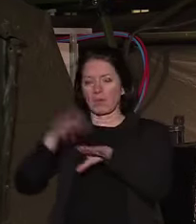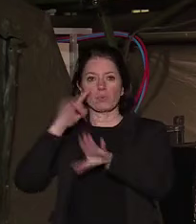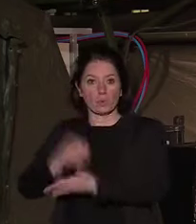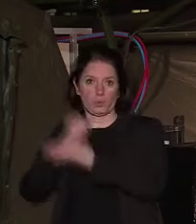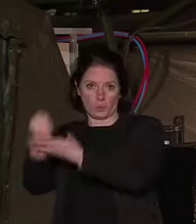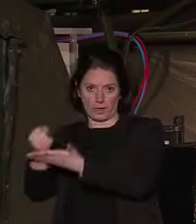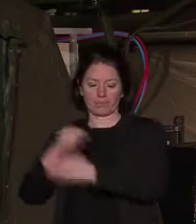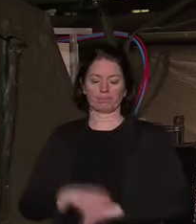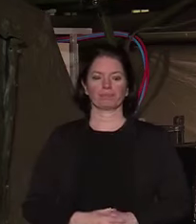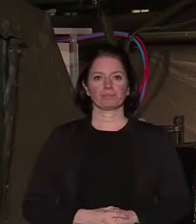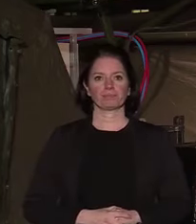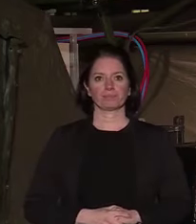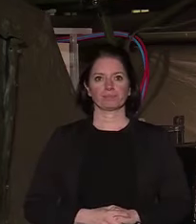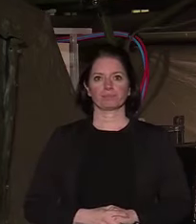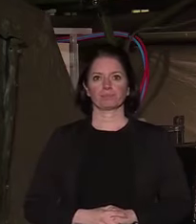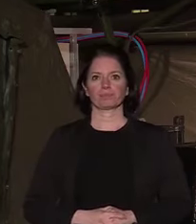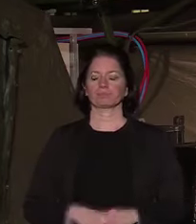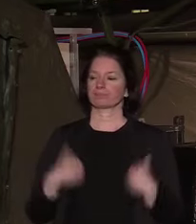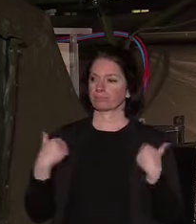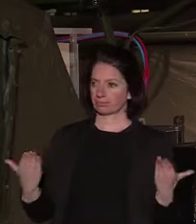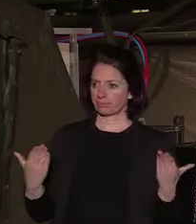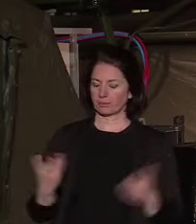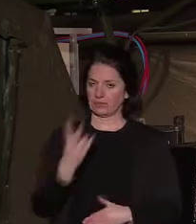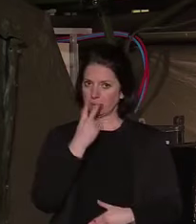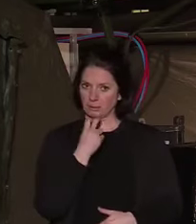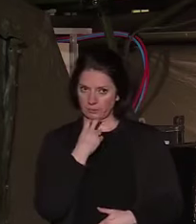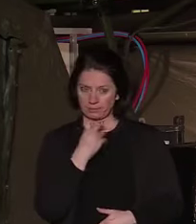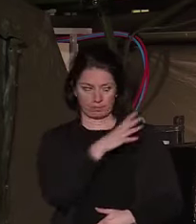Mes chers compatriotes, mesdames, messieurs,